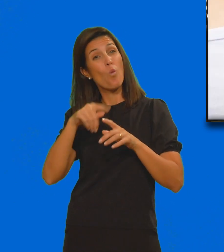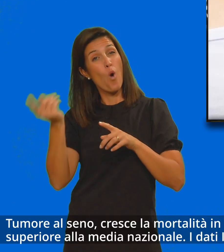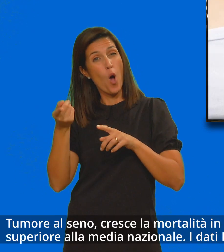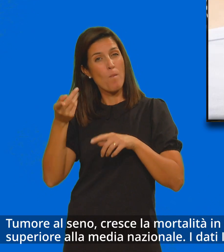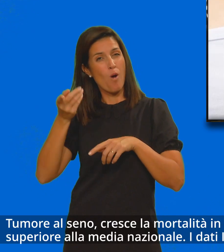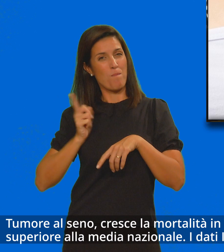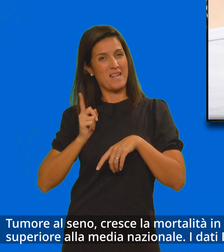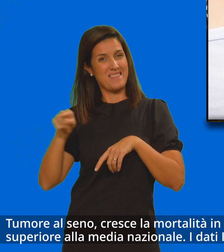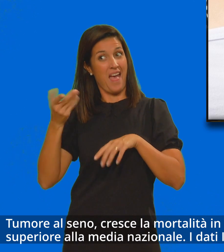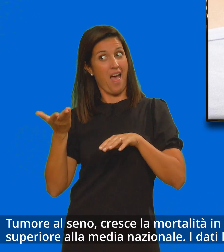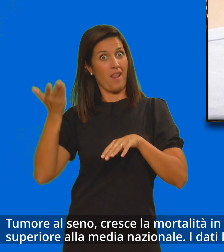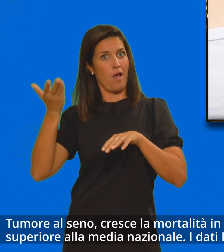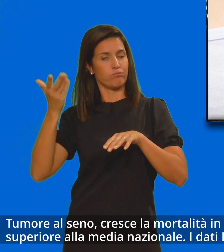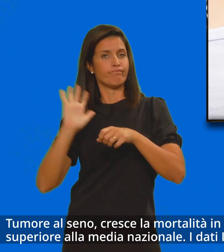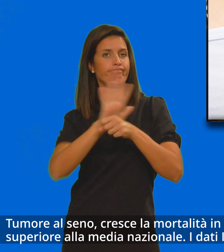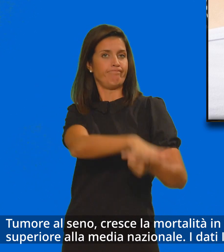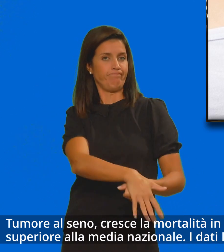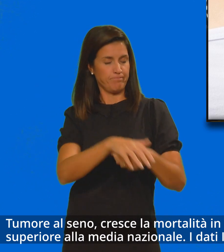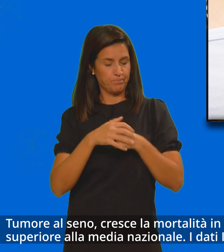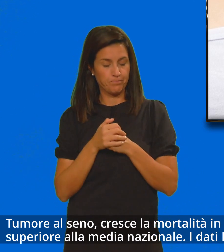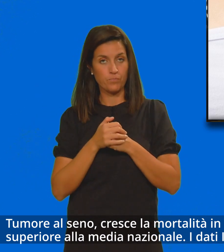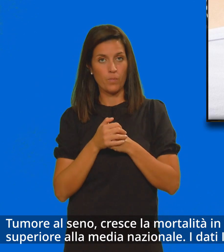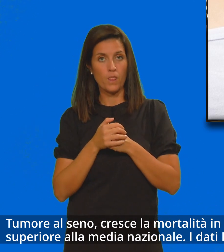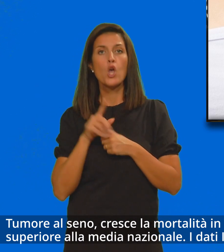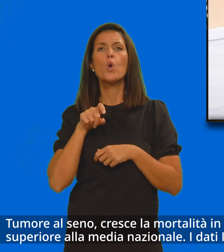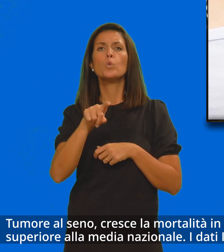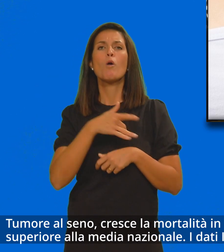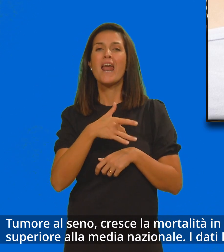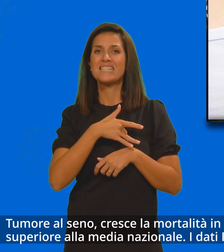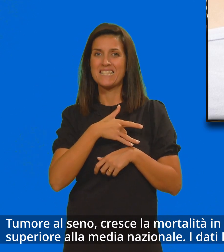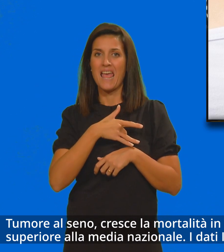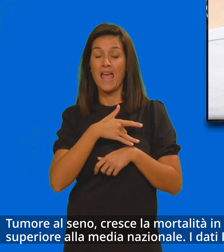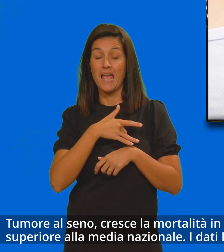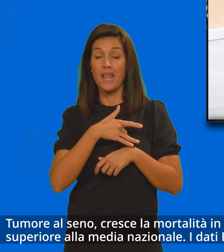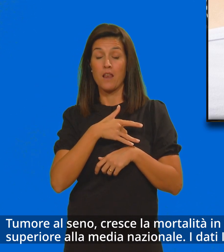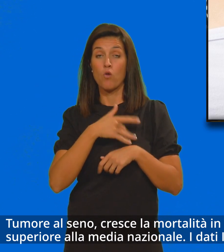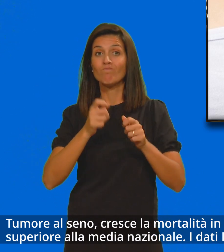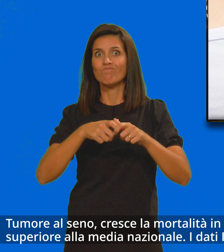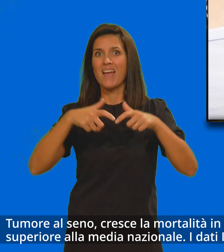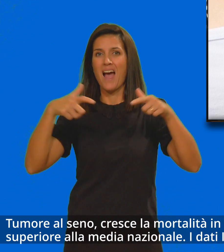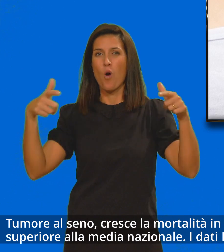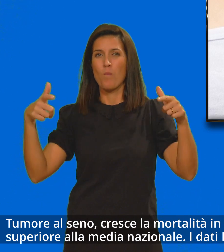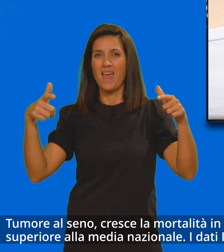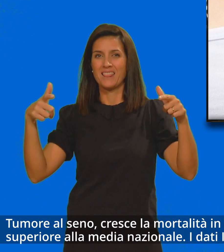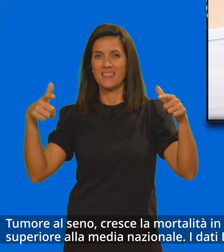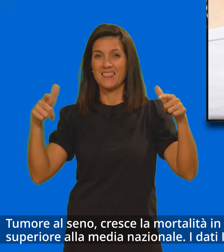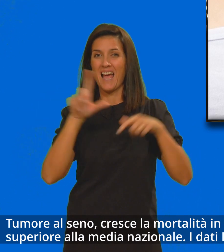Tumore al seno cresce la mortalità in provincia di Lecce ed è superiore alla media nazionale I dati